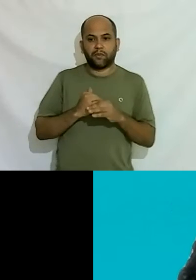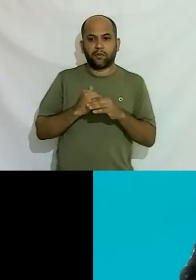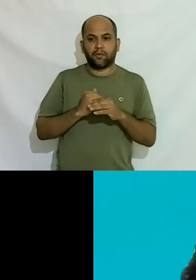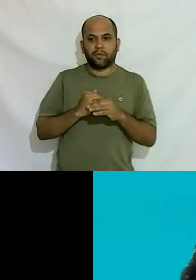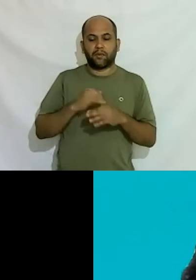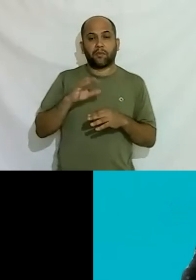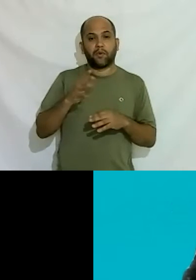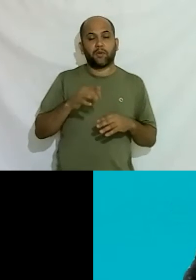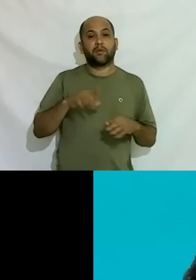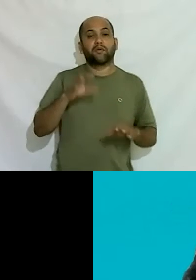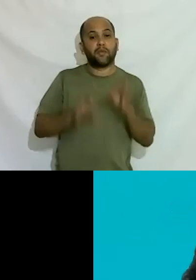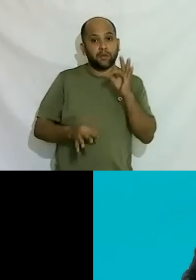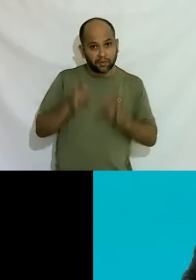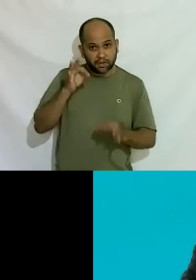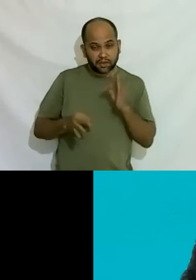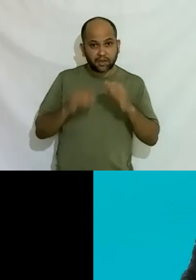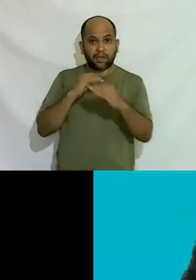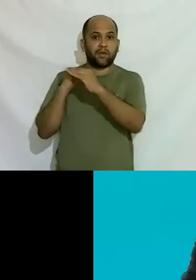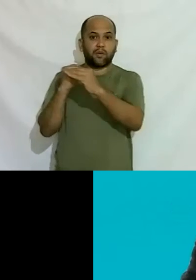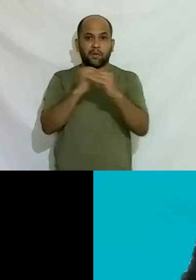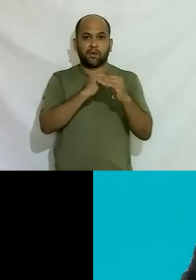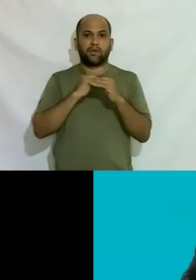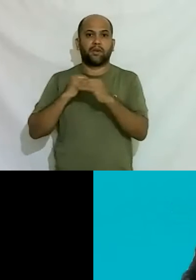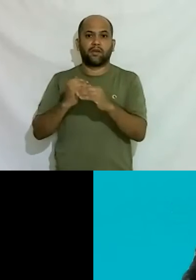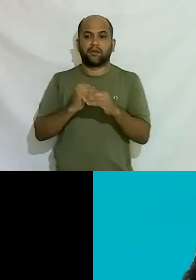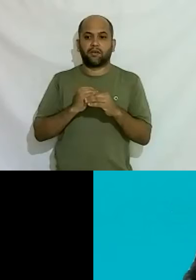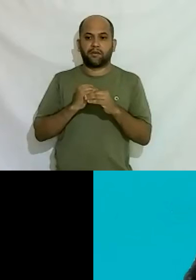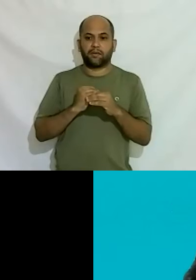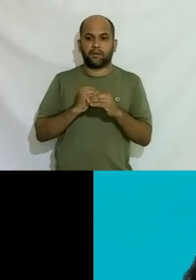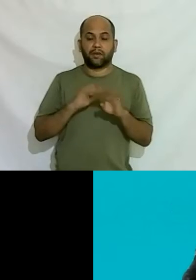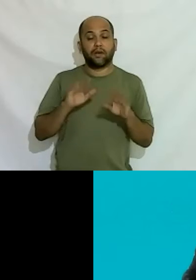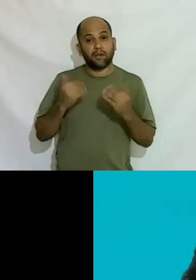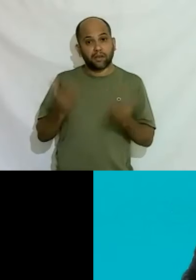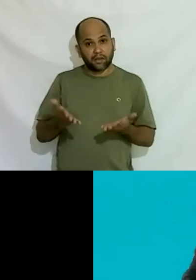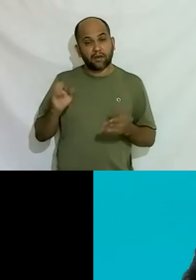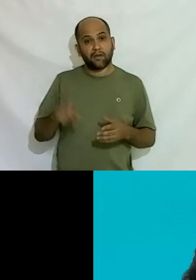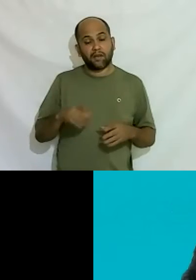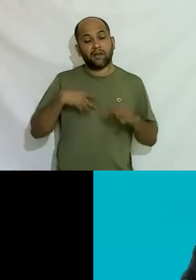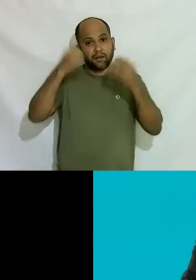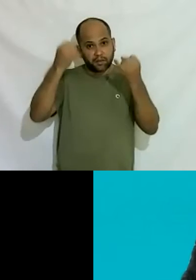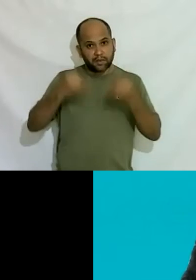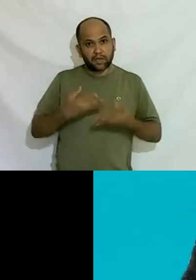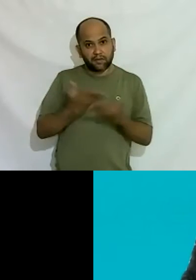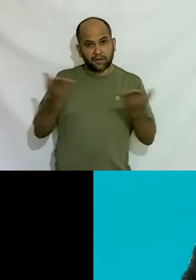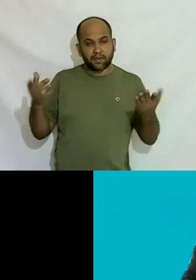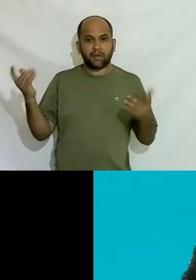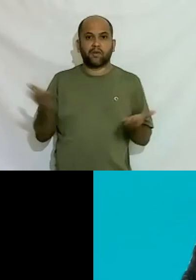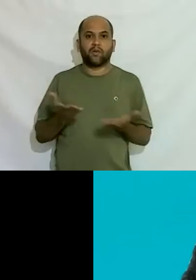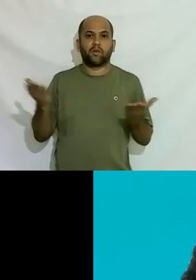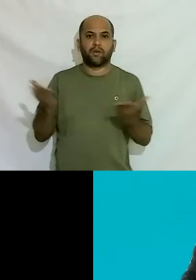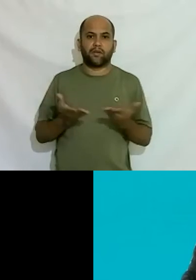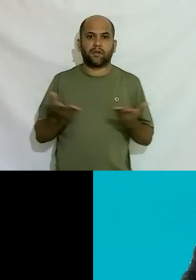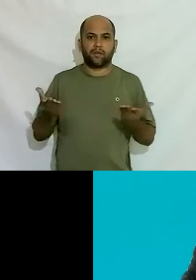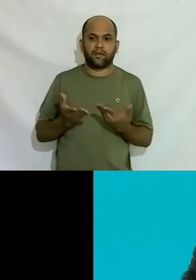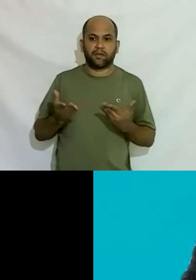mais justiça com mais igualdade com mais percepção então é isso que eu vim aqui falar para vocês hoje vou estou aqui vou